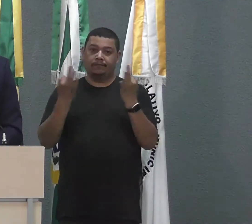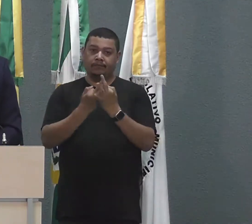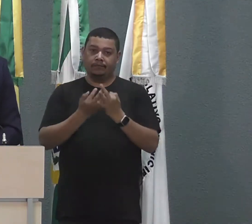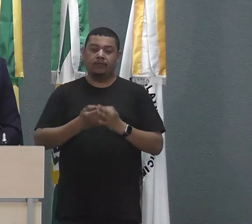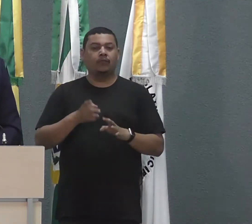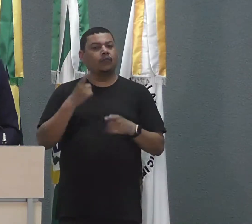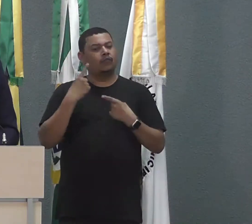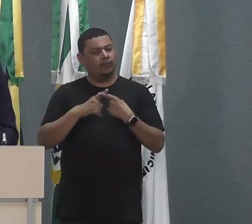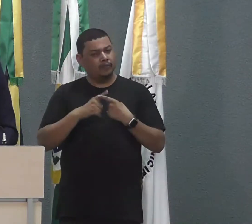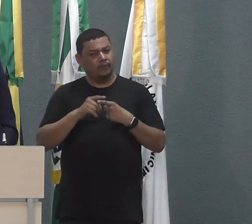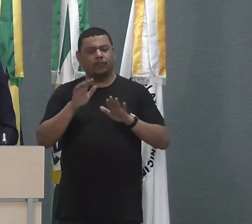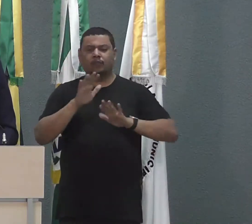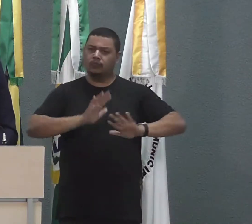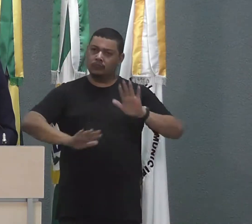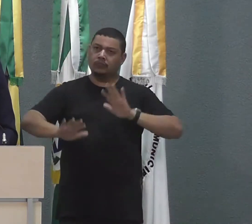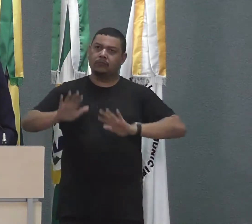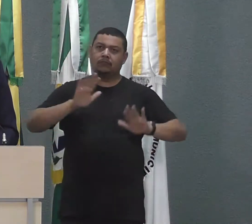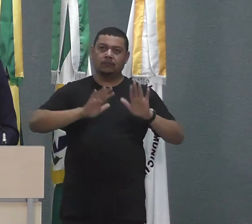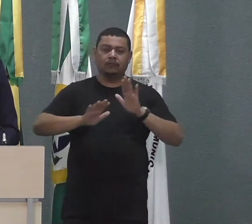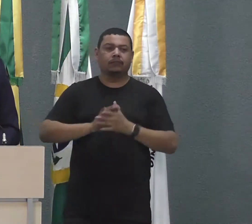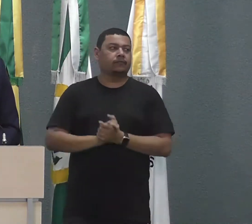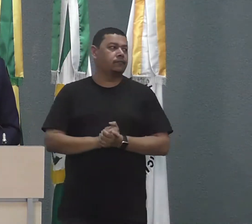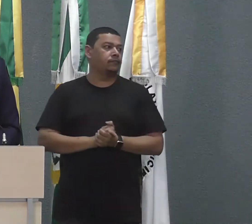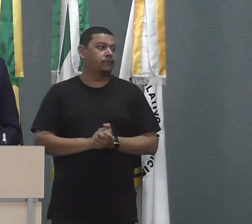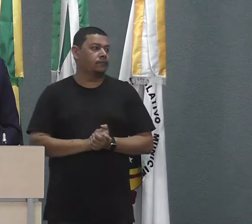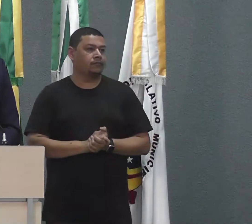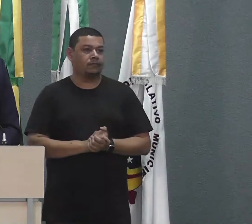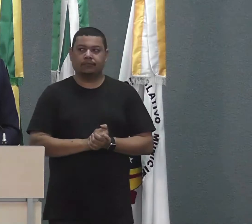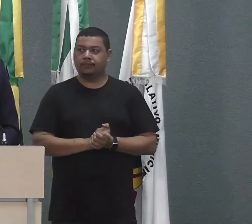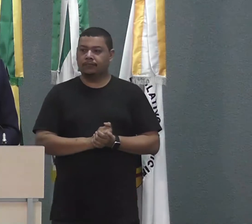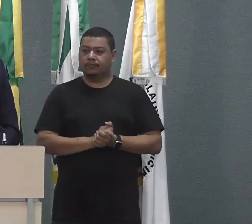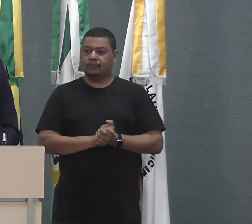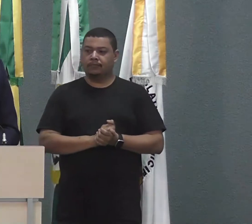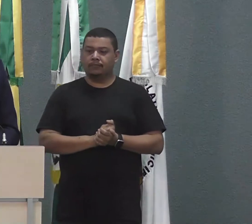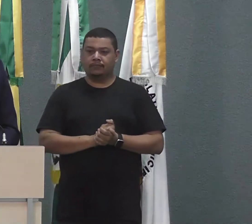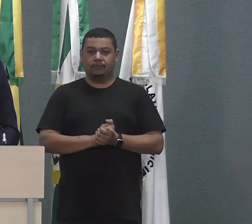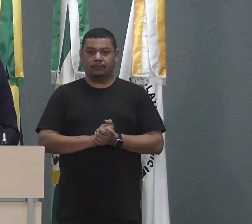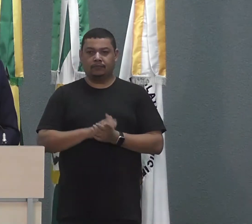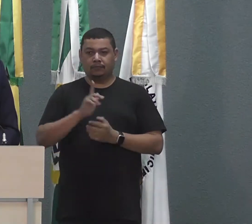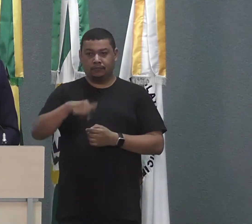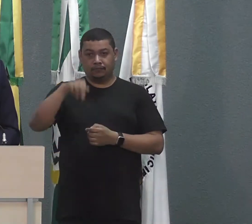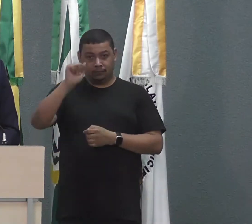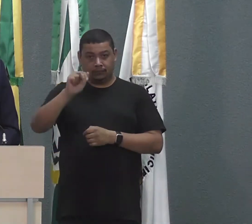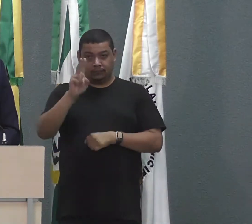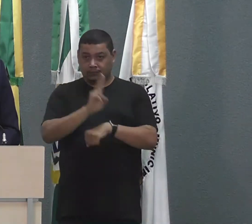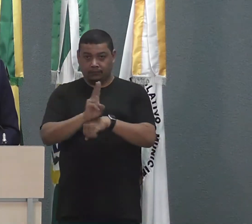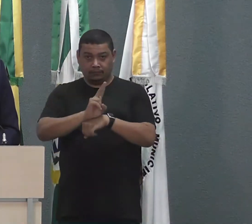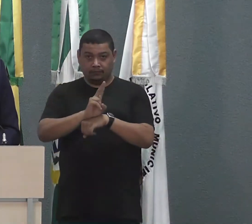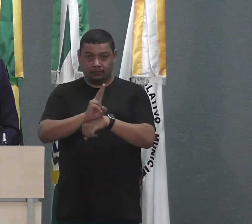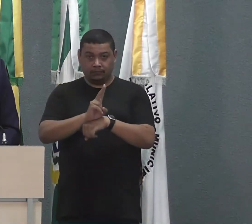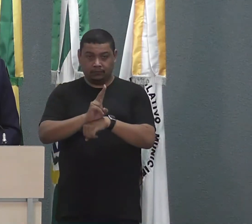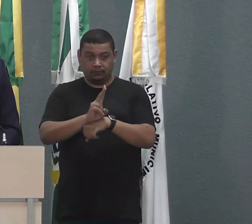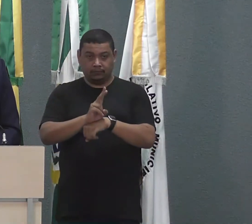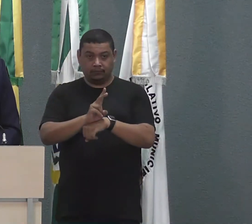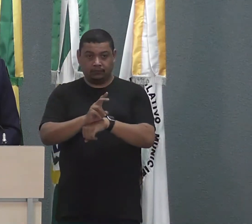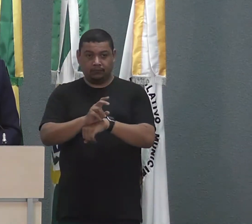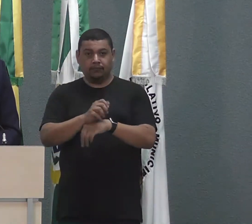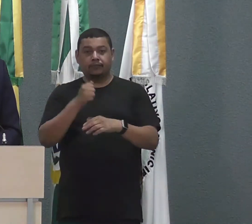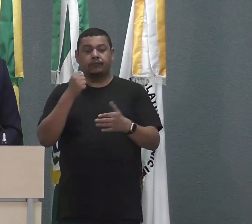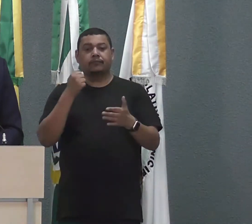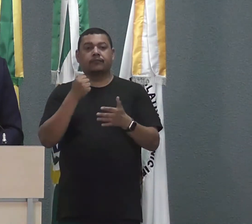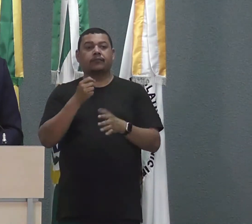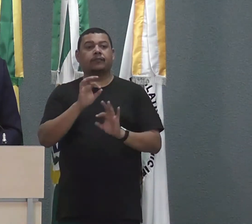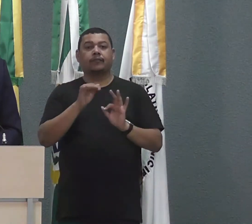Toma os cuidados necessários, que quem se cuida não gasta energia com coisa errada.